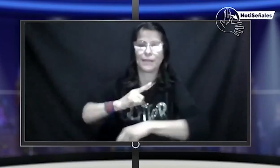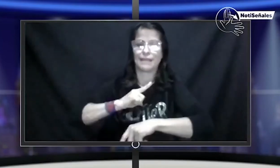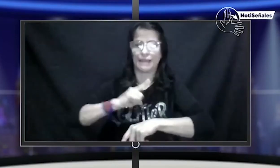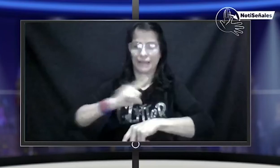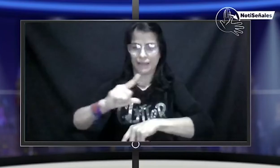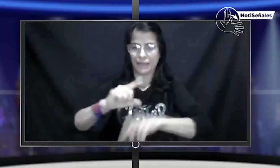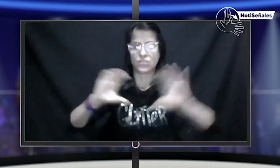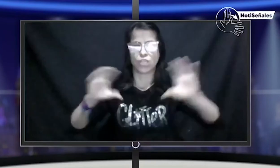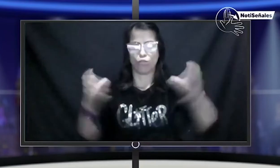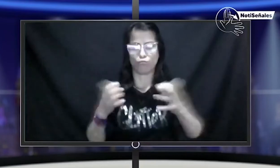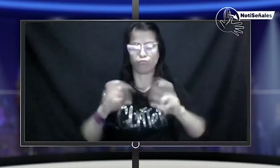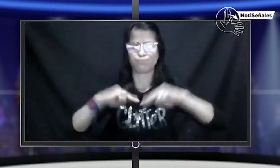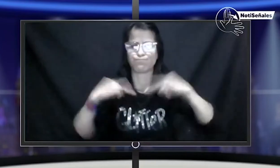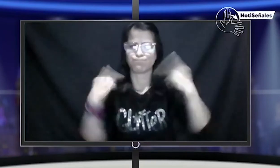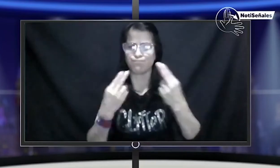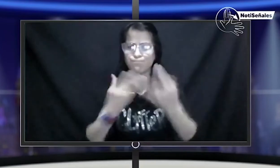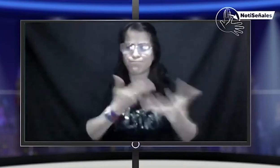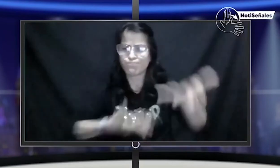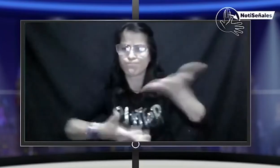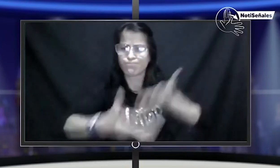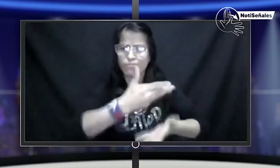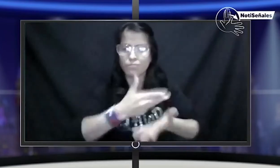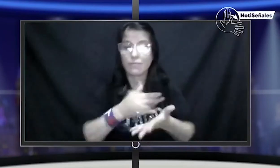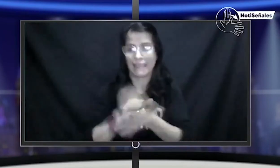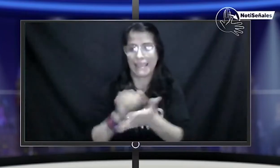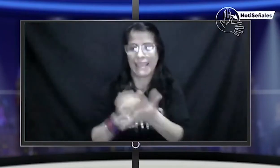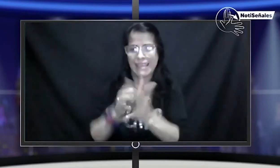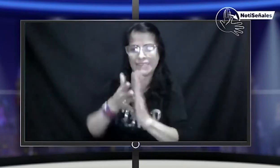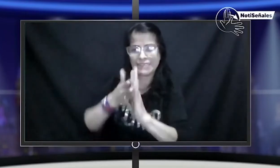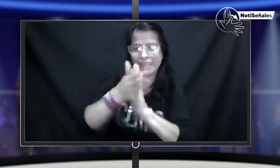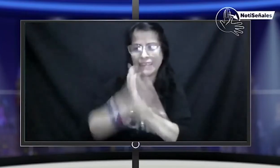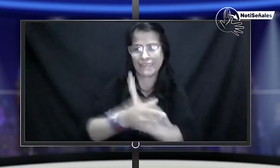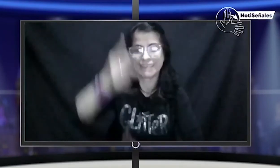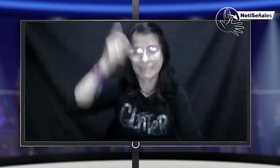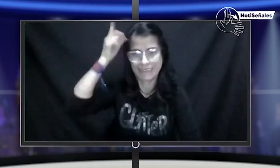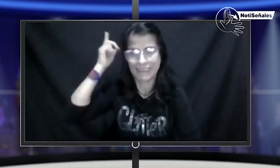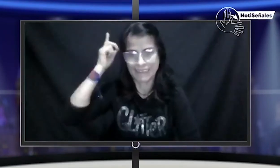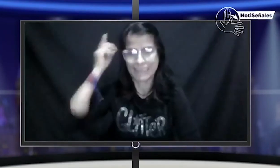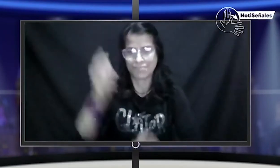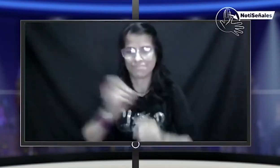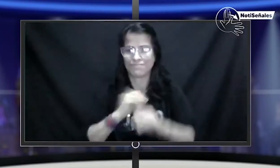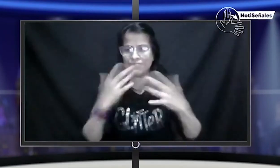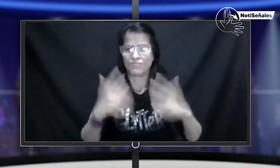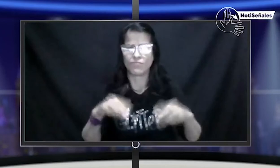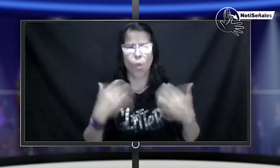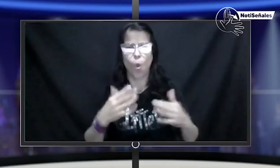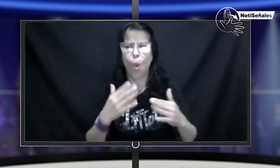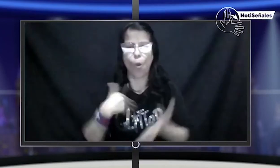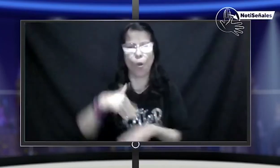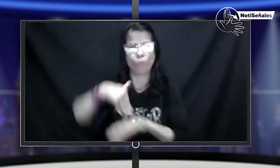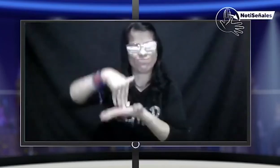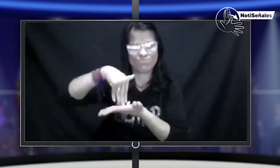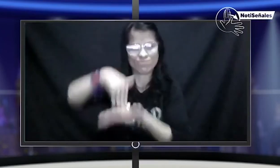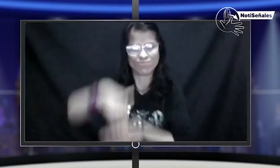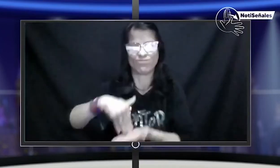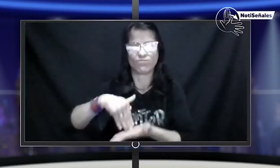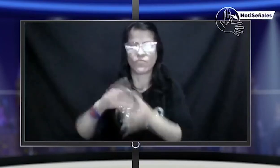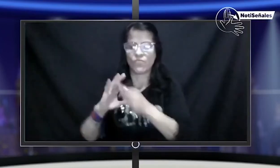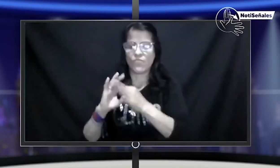Mejía y el Comité de las Personas Sordas que estamos liderando este proceso. Entonces, como decía Daniel, nosotros